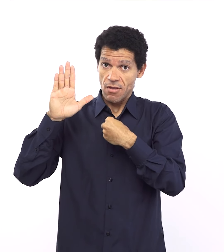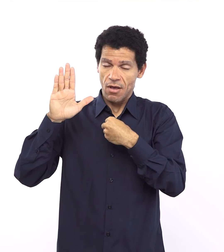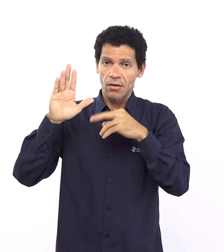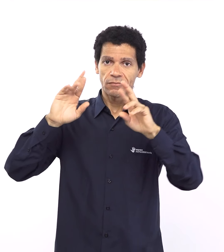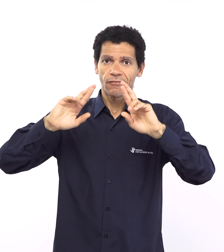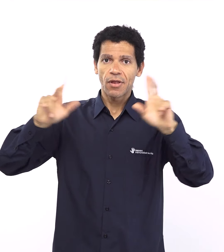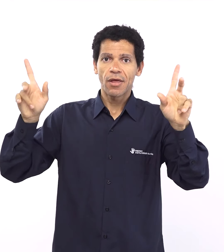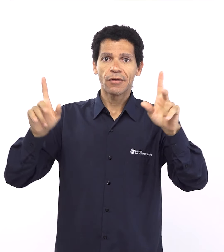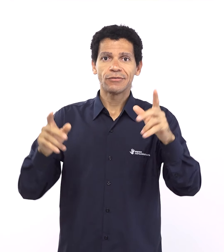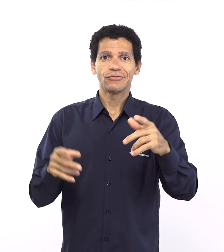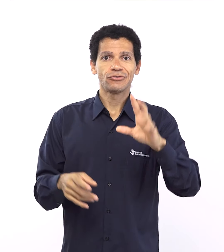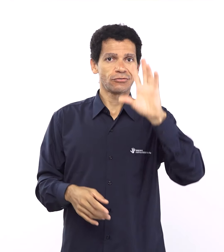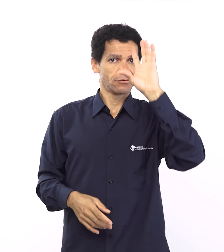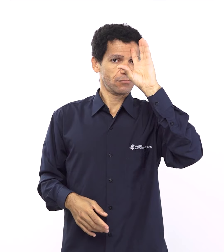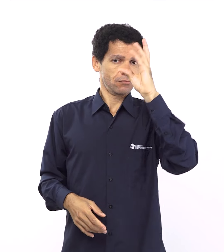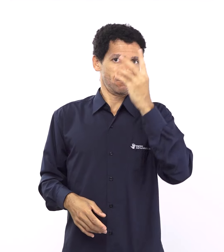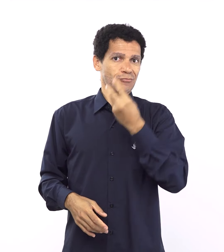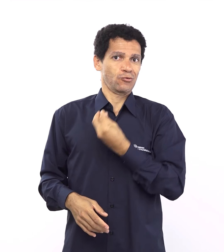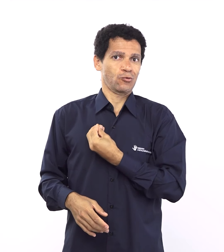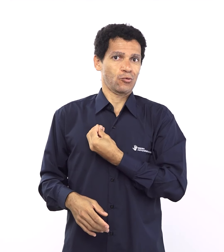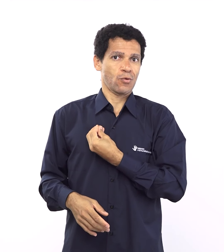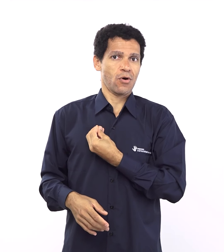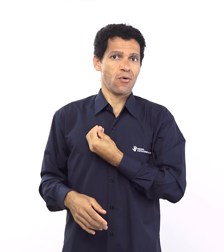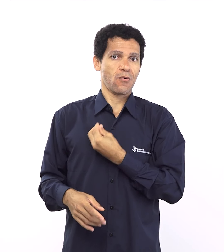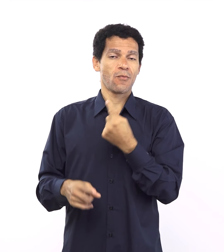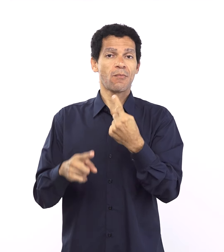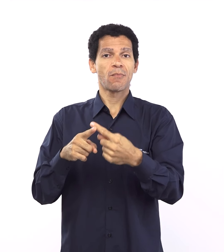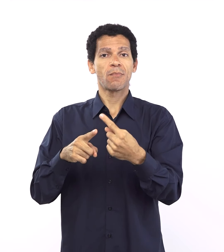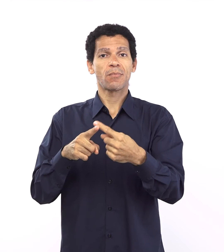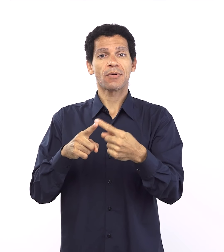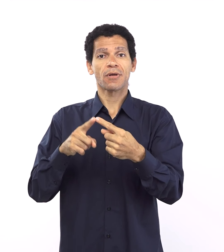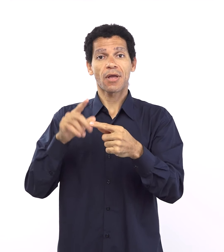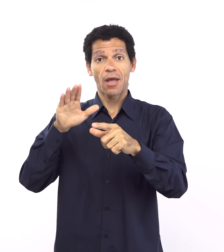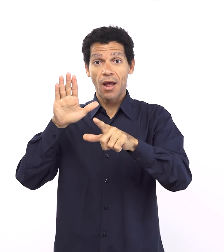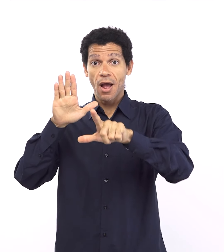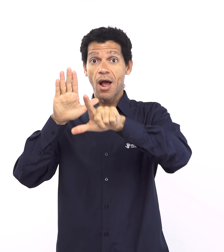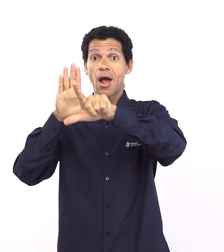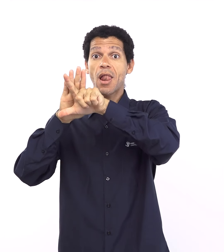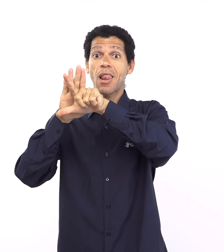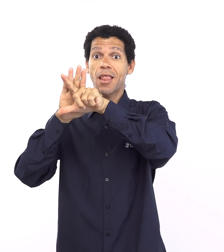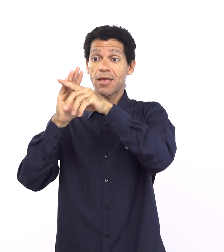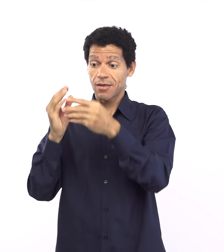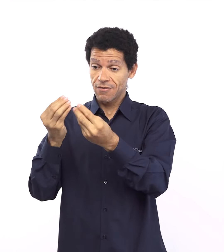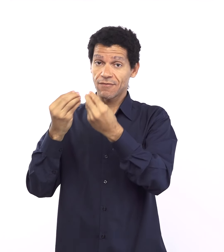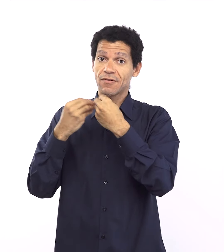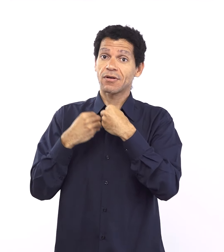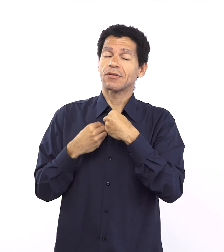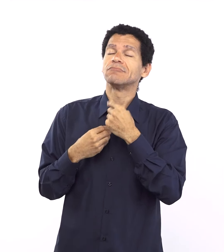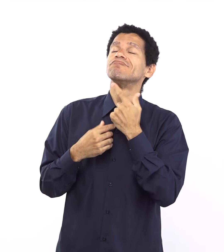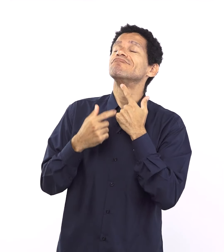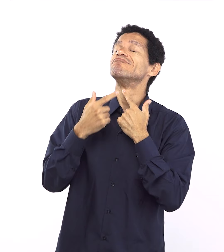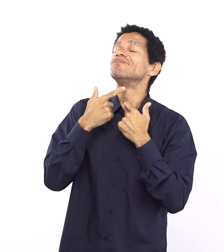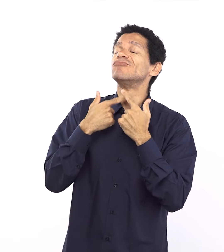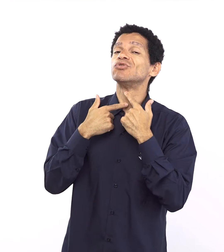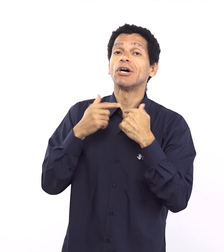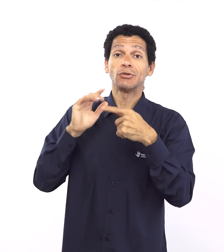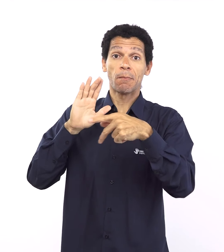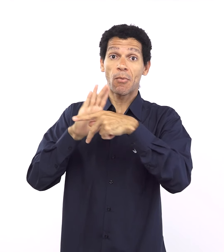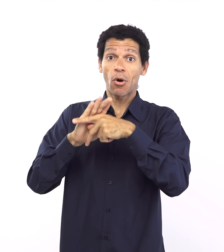interior do coração de cada pessoa e inscrita na mente de cada pessoa e isso é algo que a gente observa lá em Deuteronômio uma das